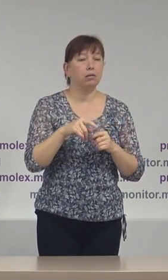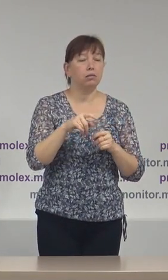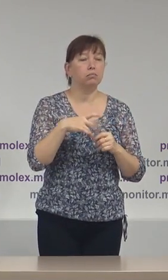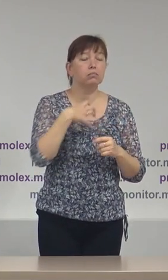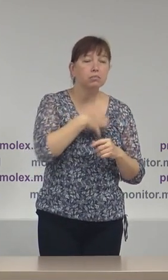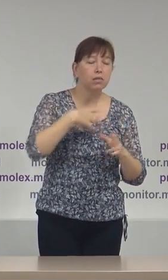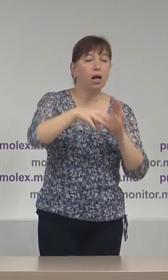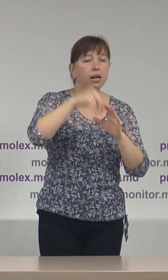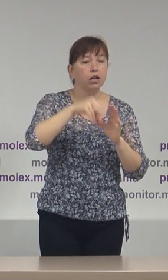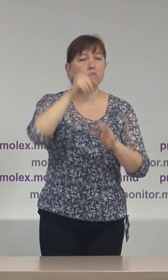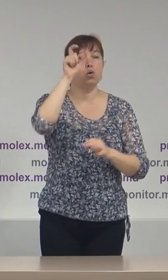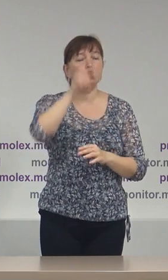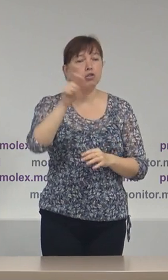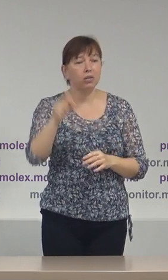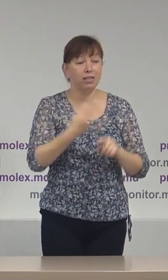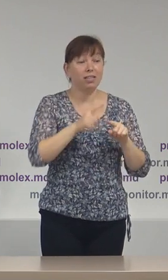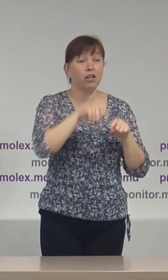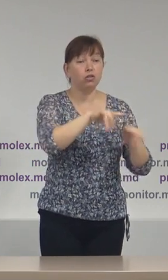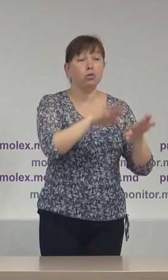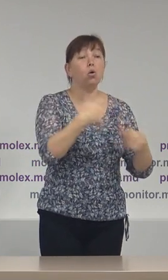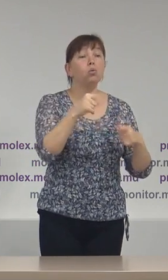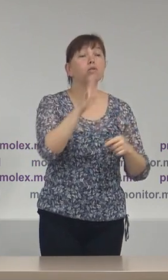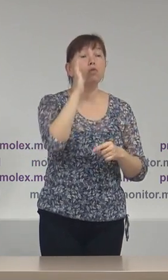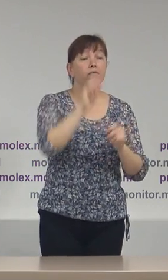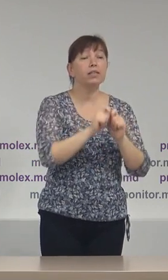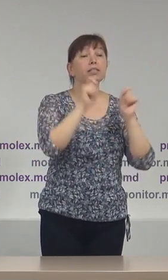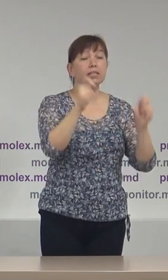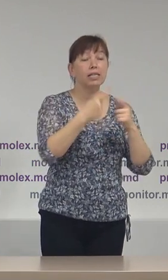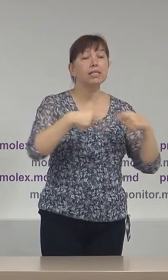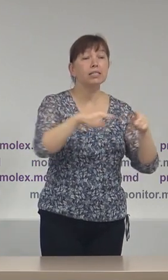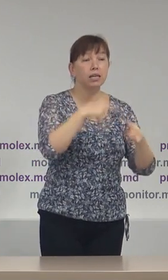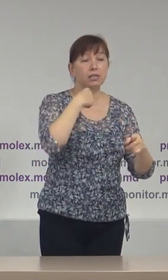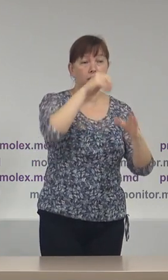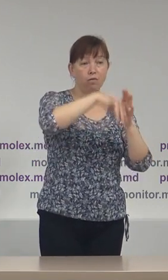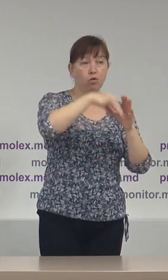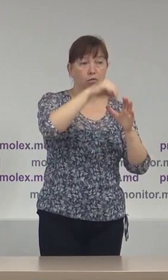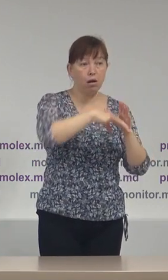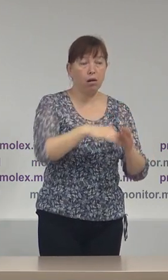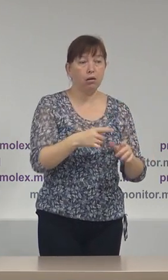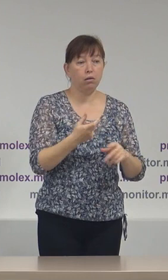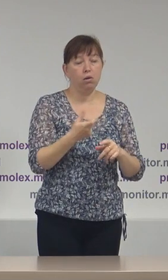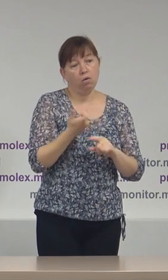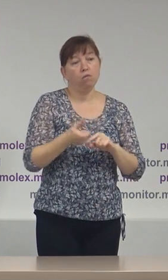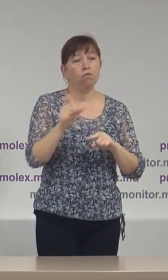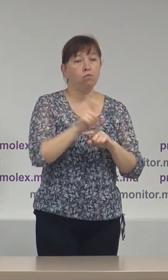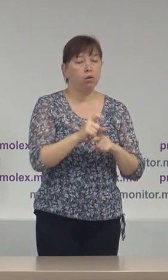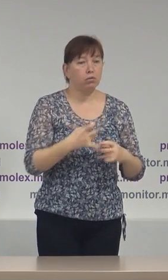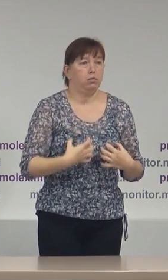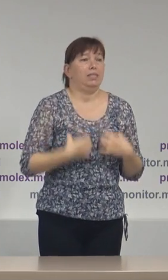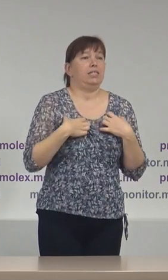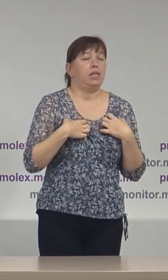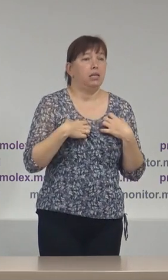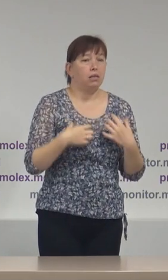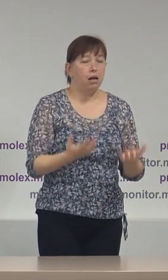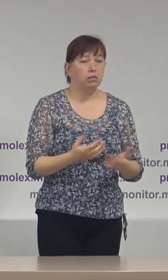alegătorii, cetățenii din aceste localități unde vor fi deschise secțiile de votare sunt destul de stresați